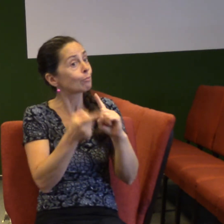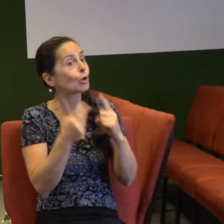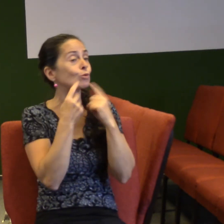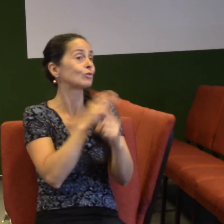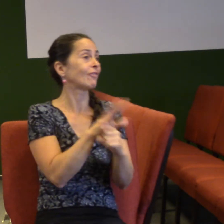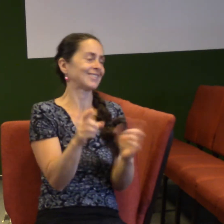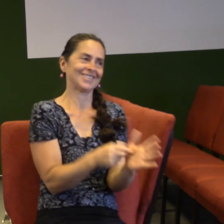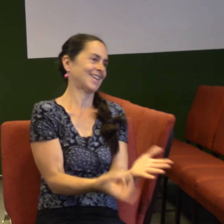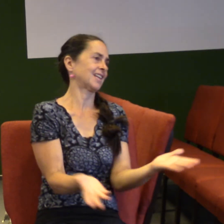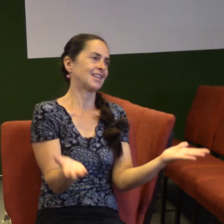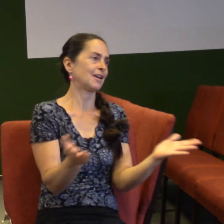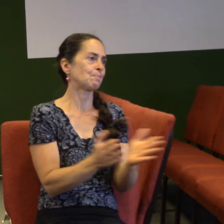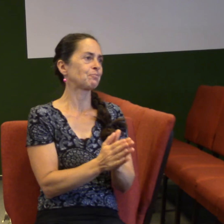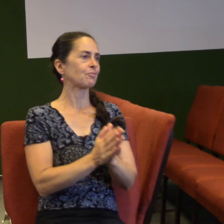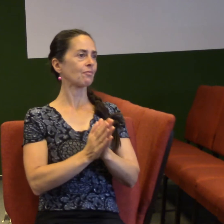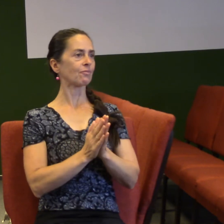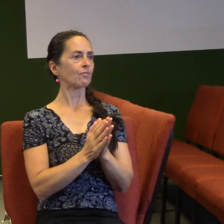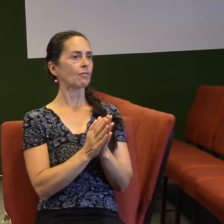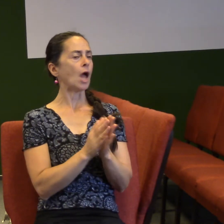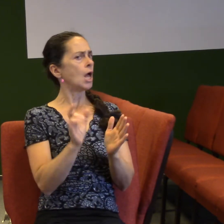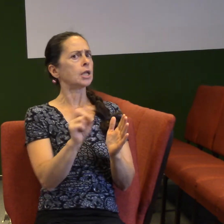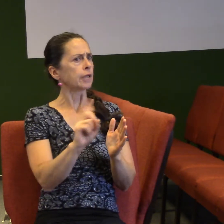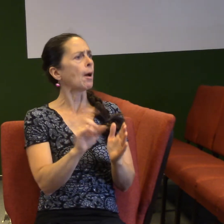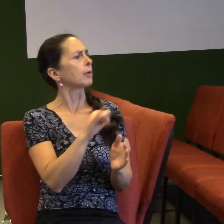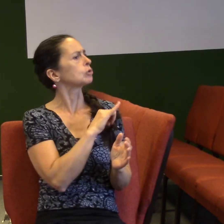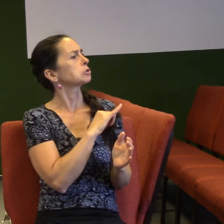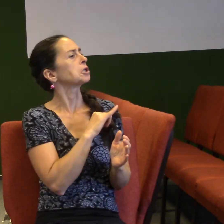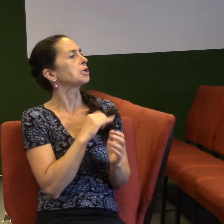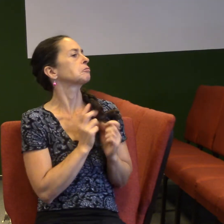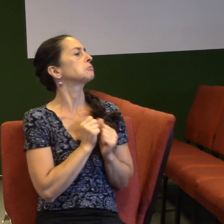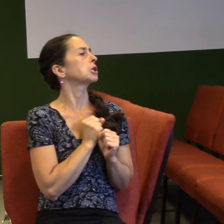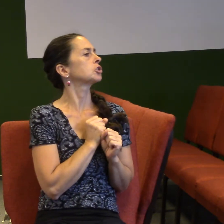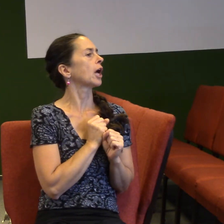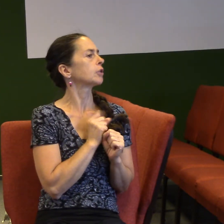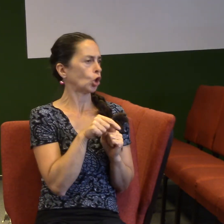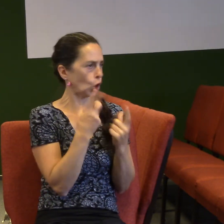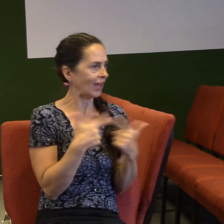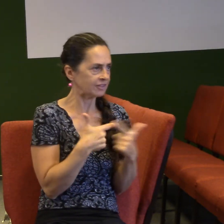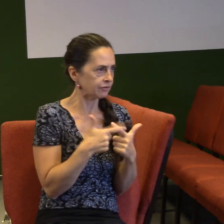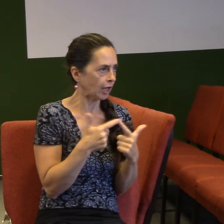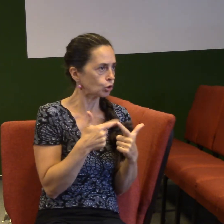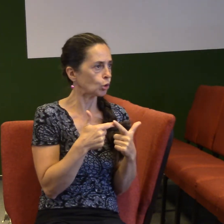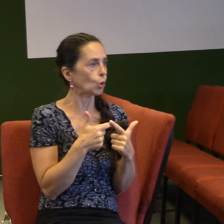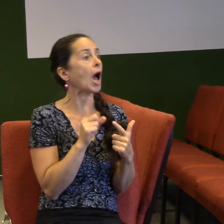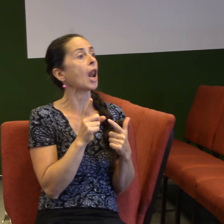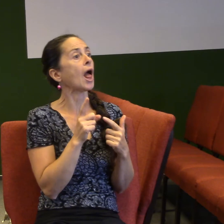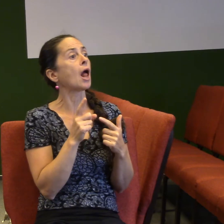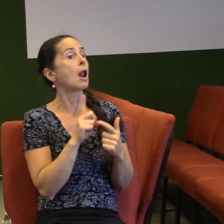Samozřejmě není to o tom, jako abychom se libovali ve hřichu. O tom nemluvím. Ale chci mluvit proti té lži, že nejsem dost dobrý.